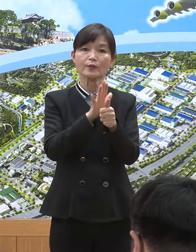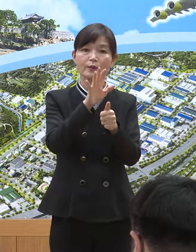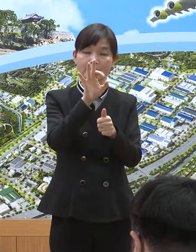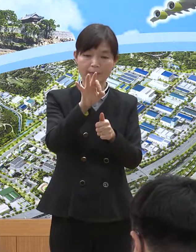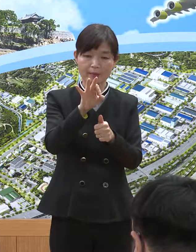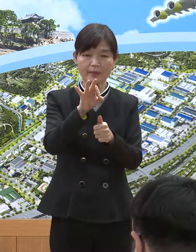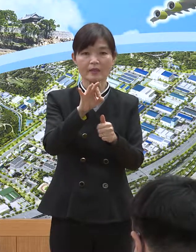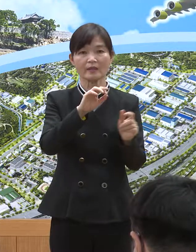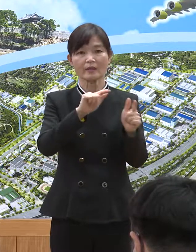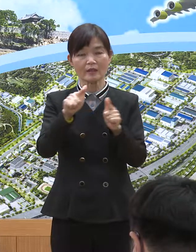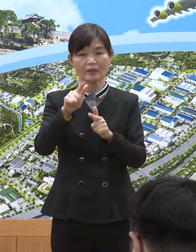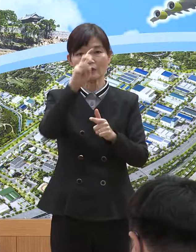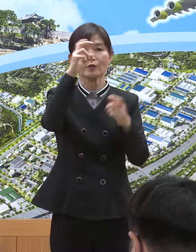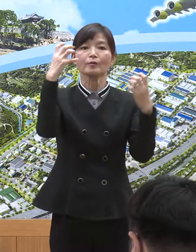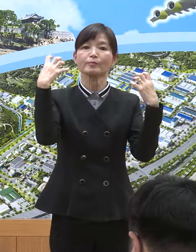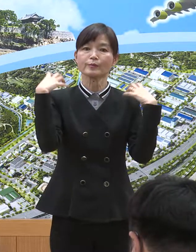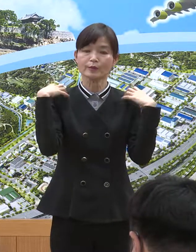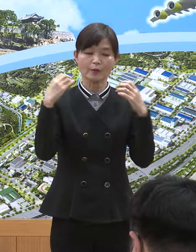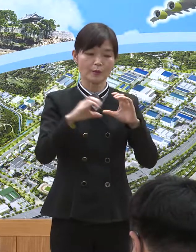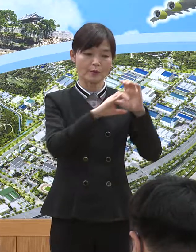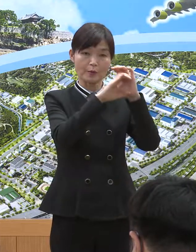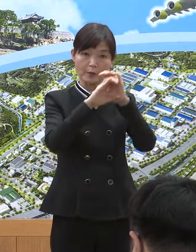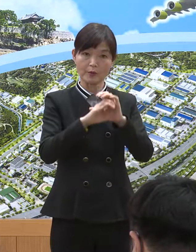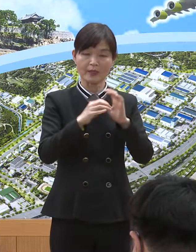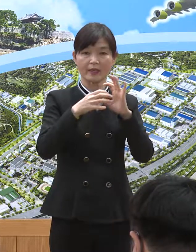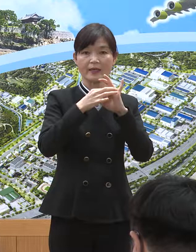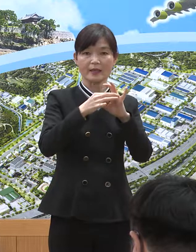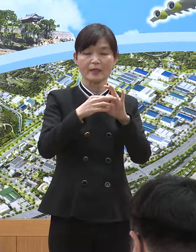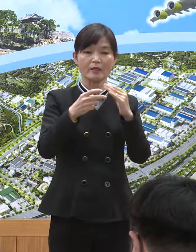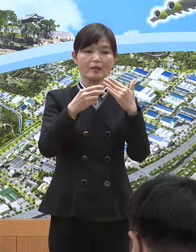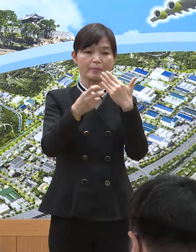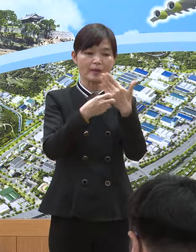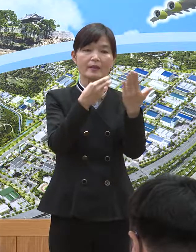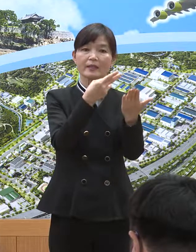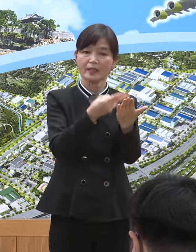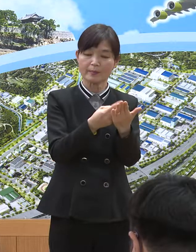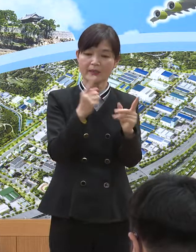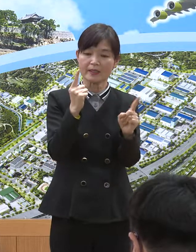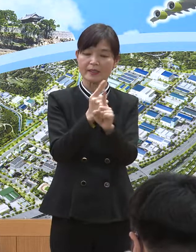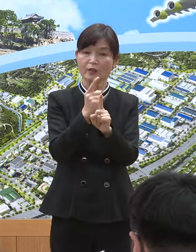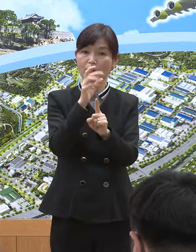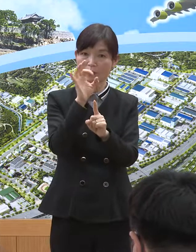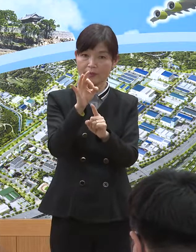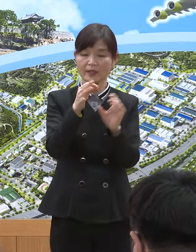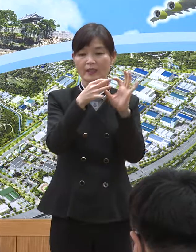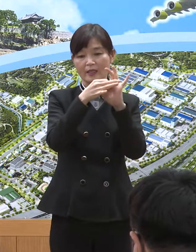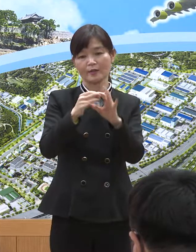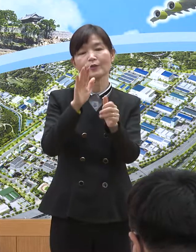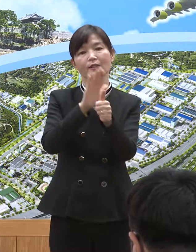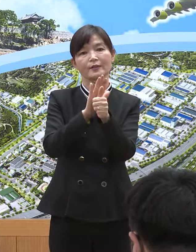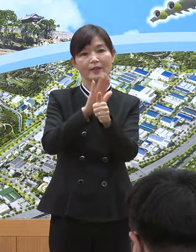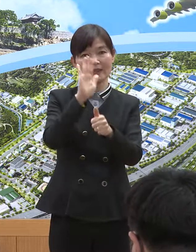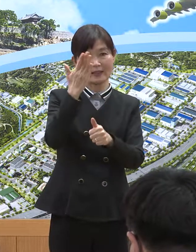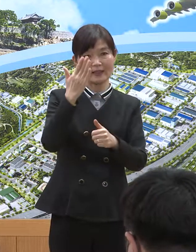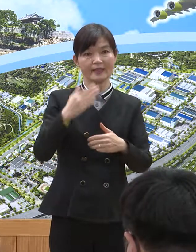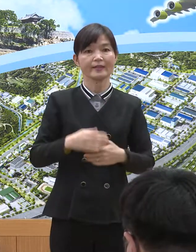유급휴가비를 비롯하여 입원, 재택 등 치료비 지원은 계속됩니다.